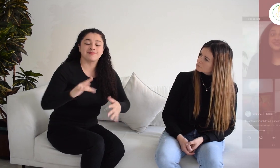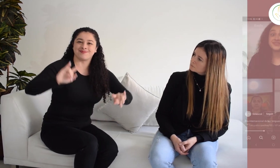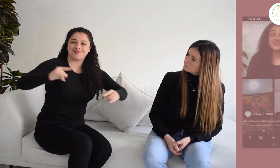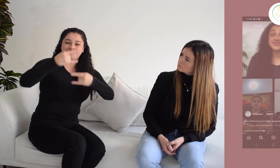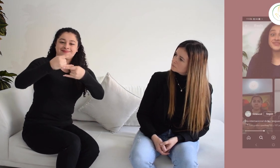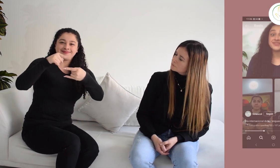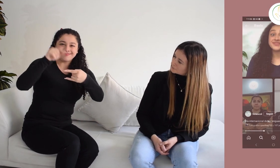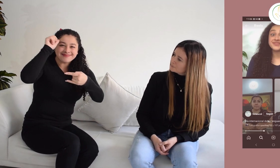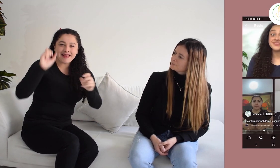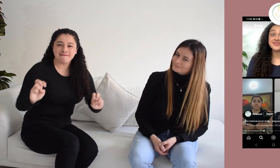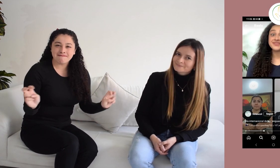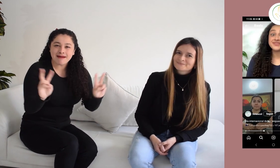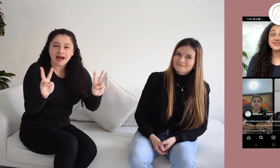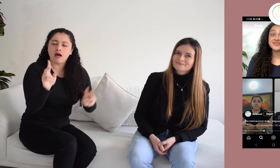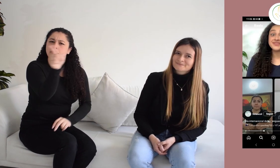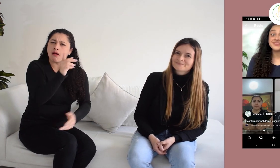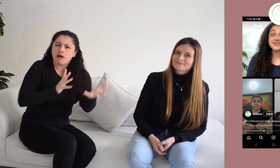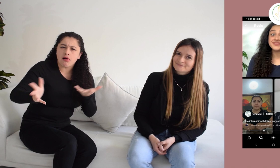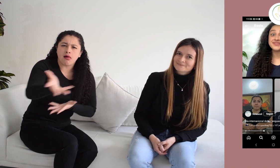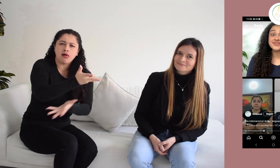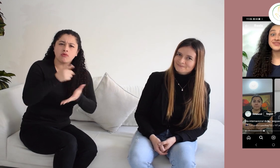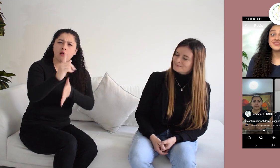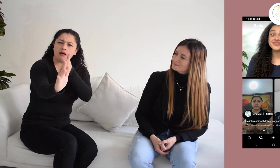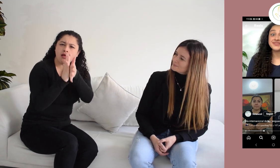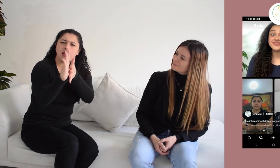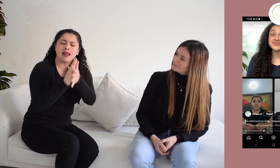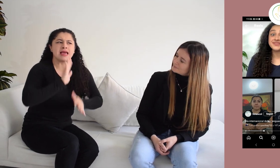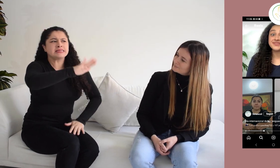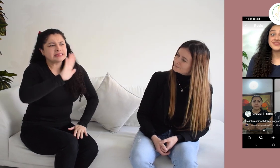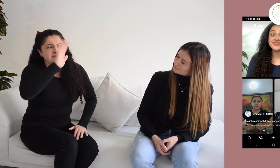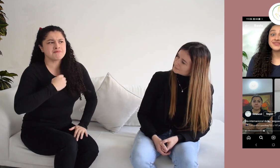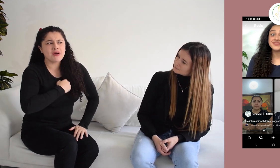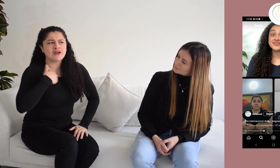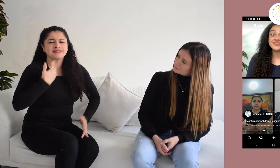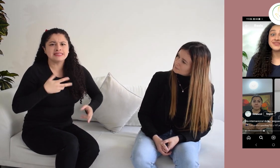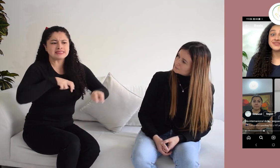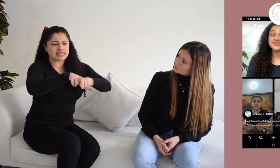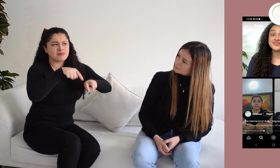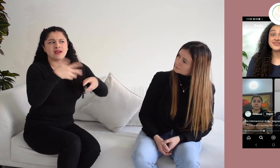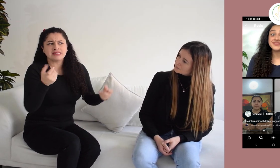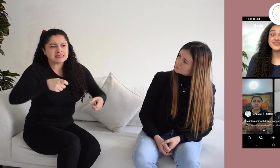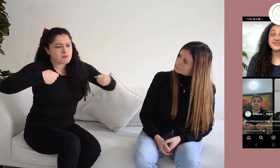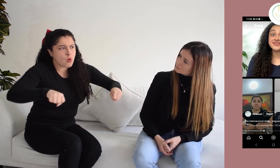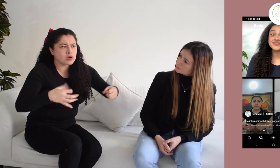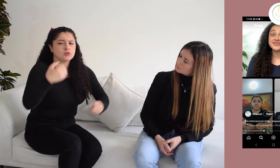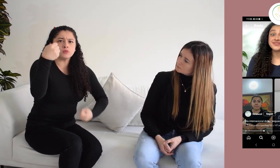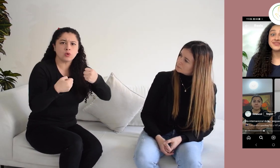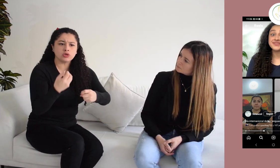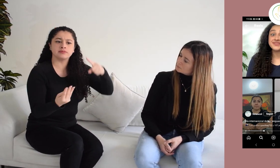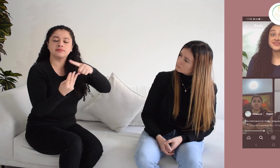hace poco donde vimos la inquietud generalizada de la comunidad sorda del país con respecto al tema de